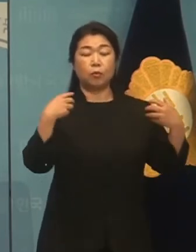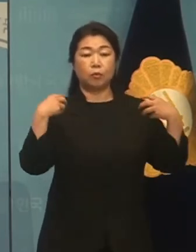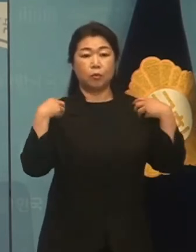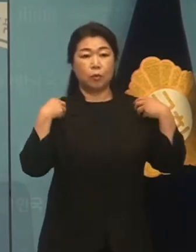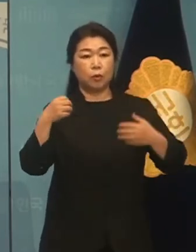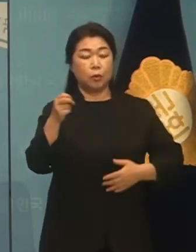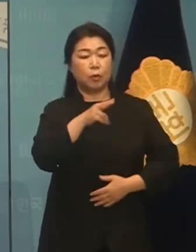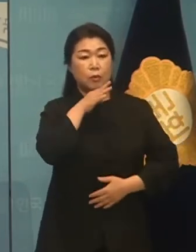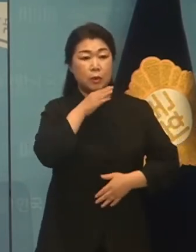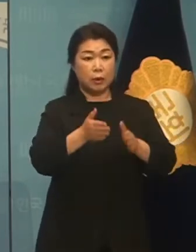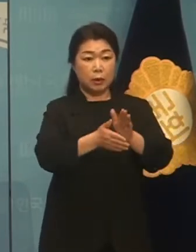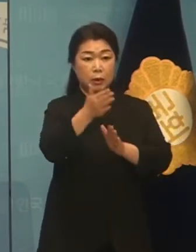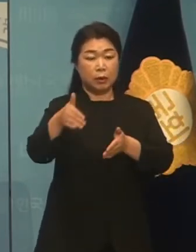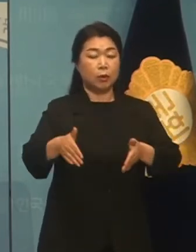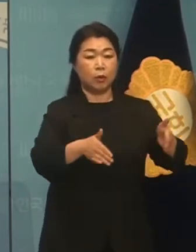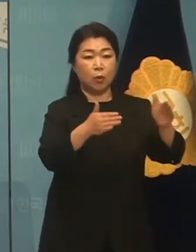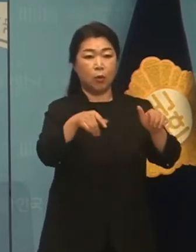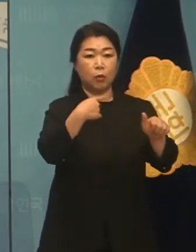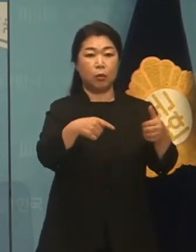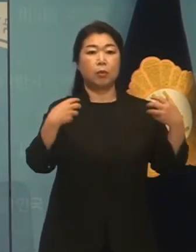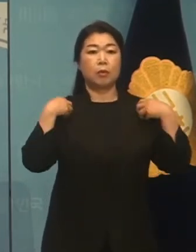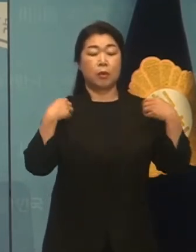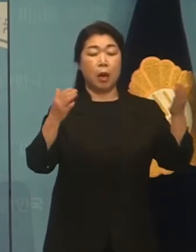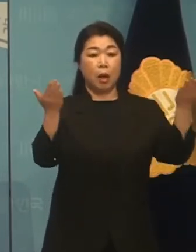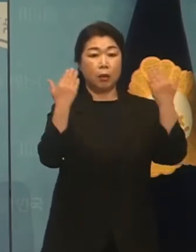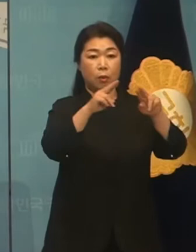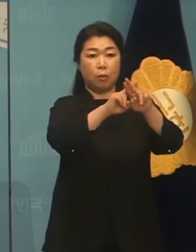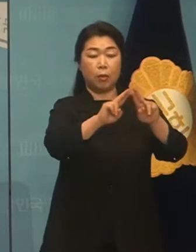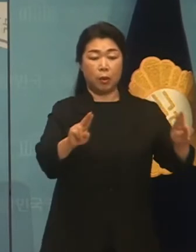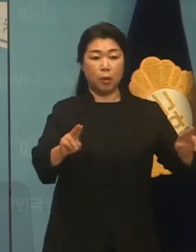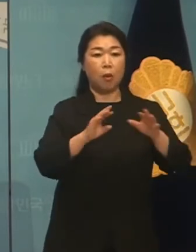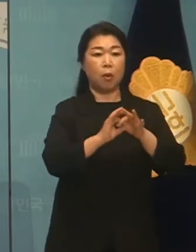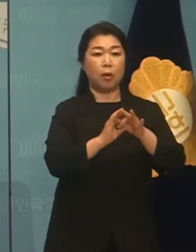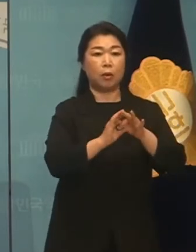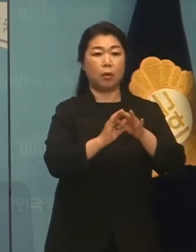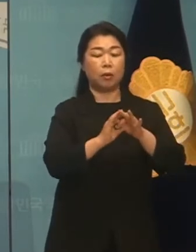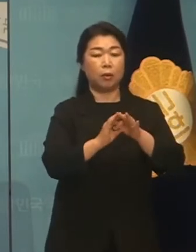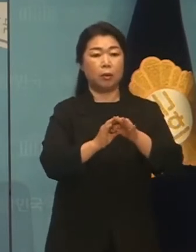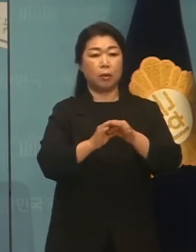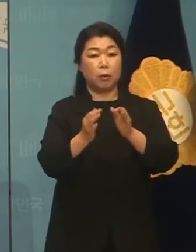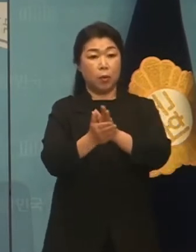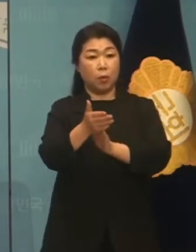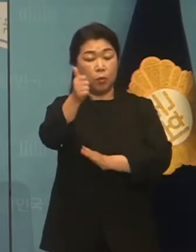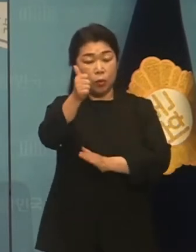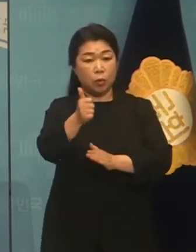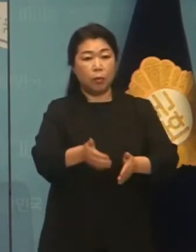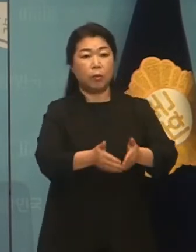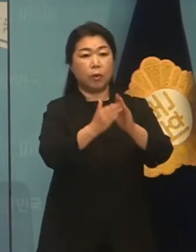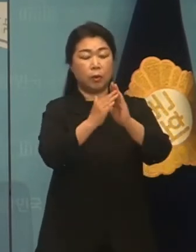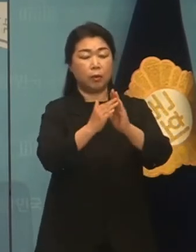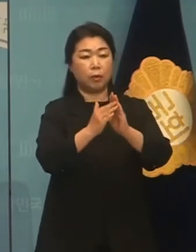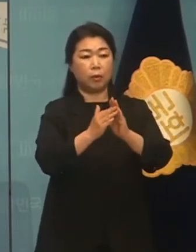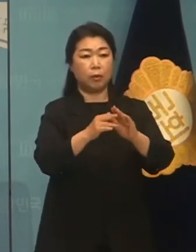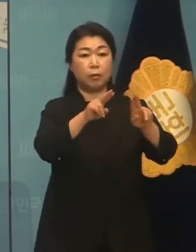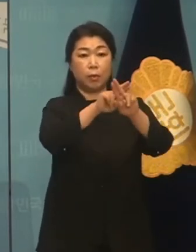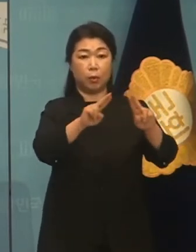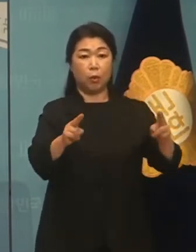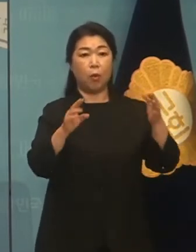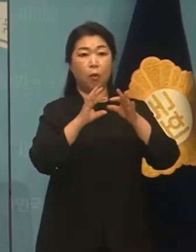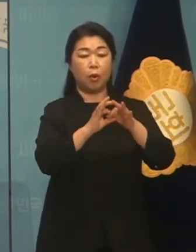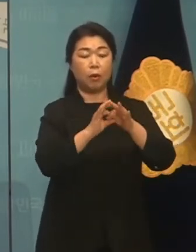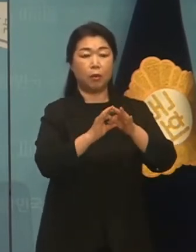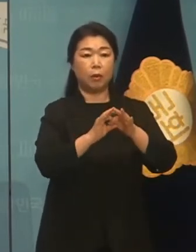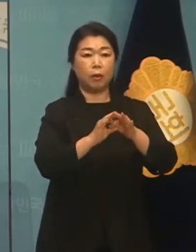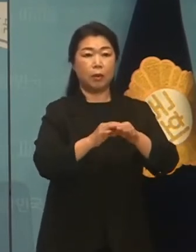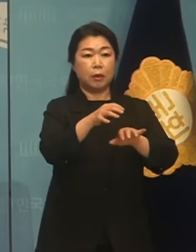한국국토정보공사 폐교관련 컨트롤 타워를 붙여 체계적인 폐교관리 시스템을